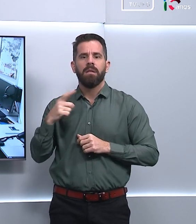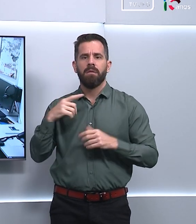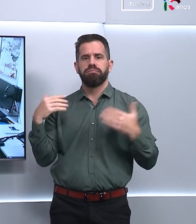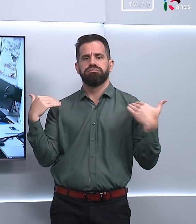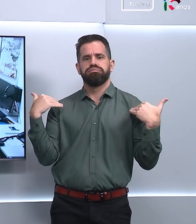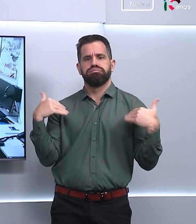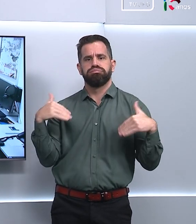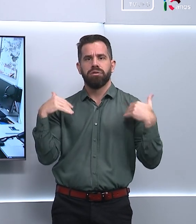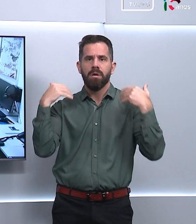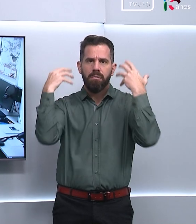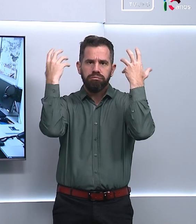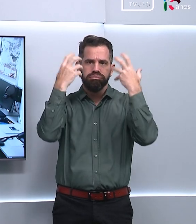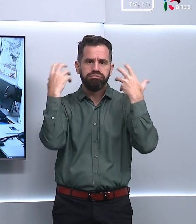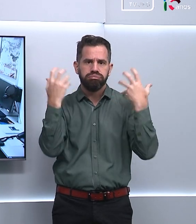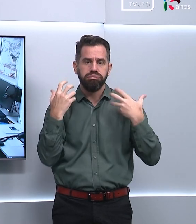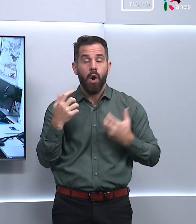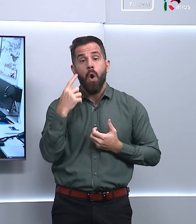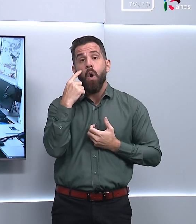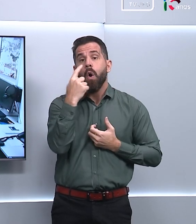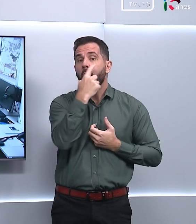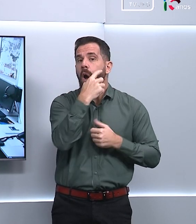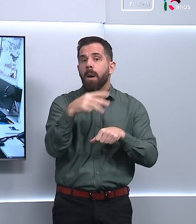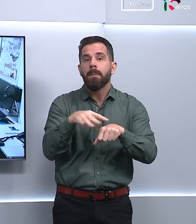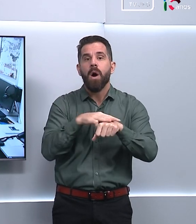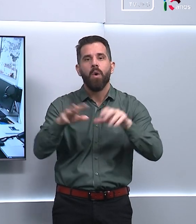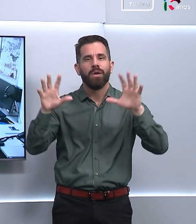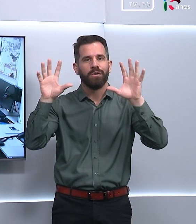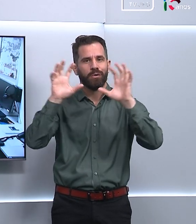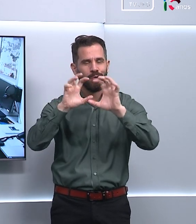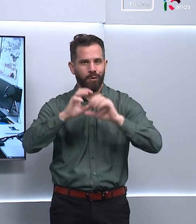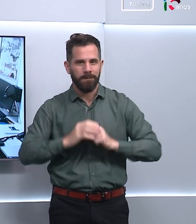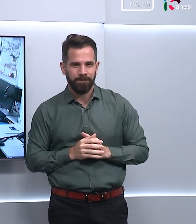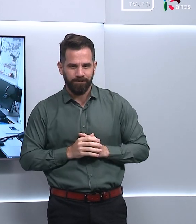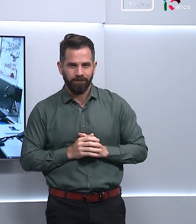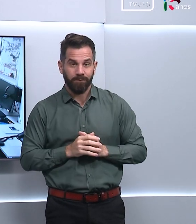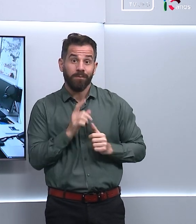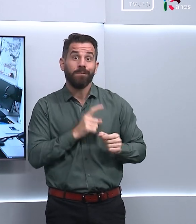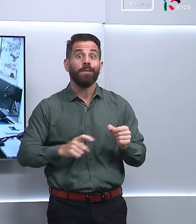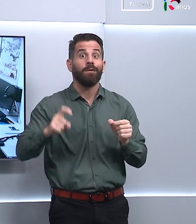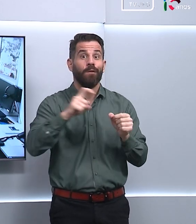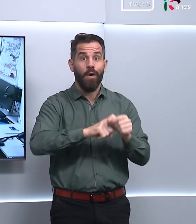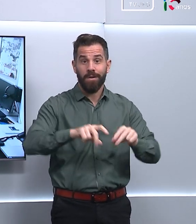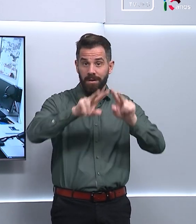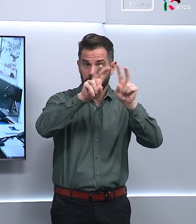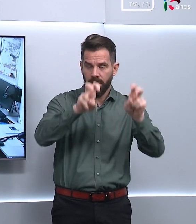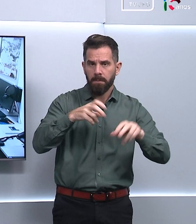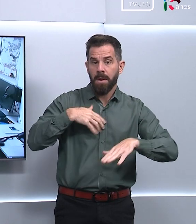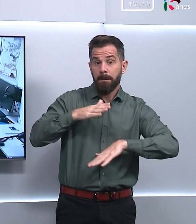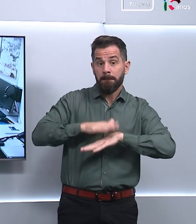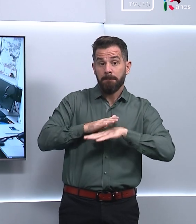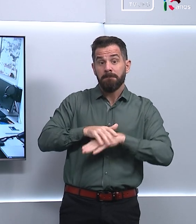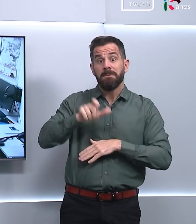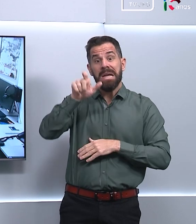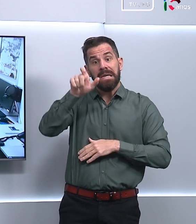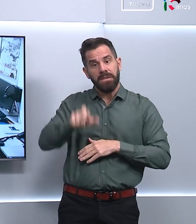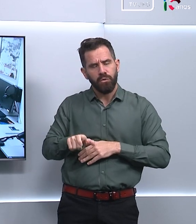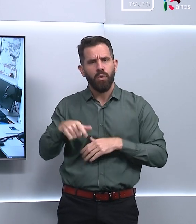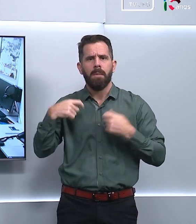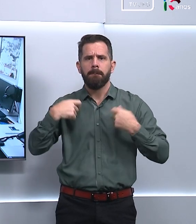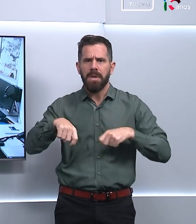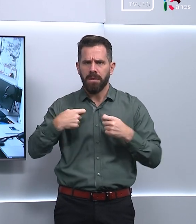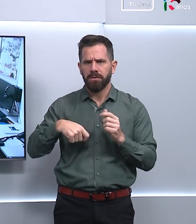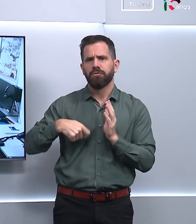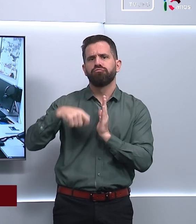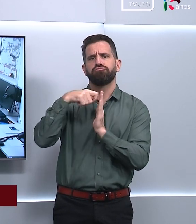castanhos escuros. Mas vamos ao que interessa. Para que um escritor continue produzindo, ele precisa de leitores, não é